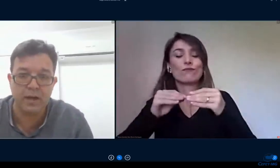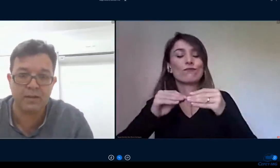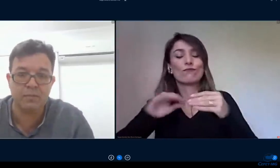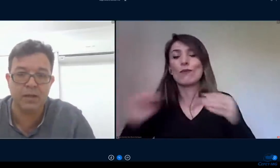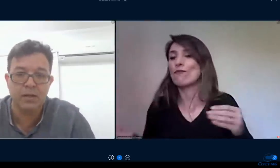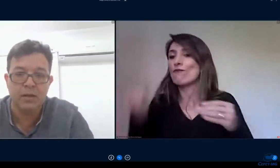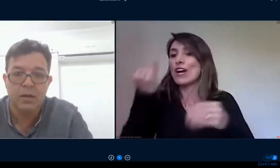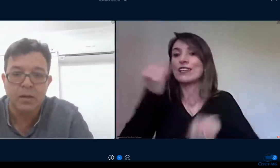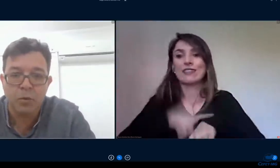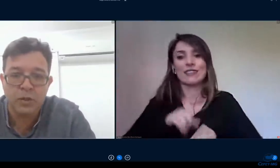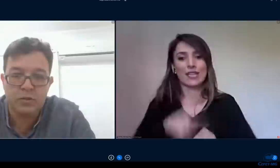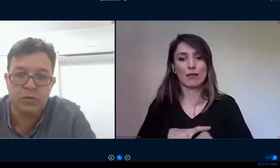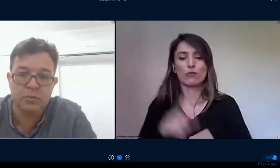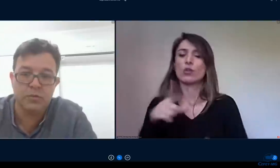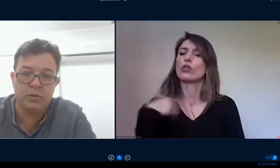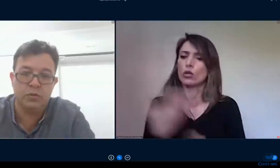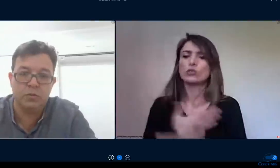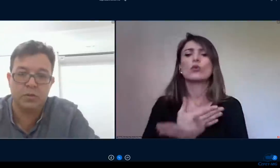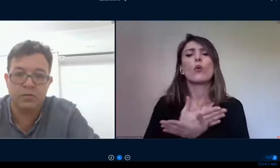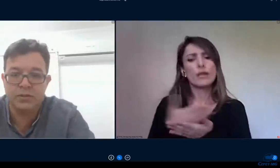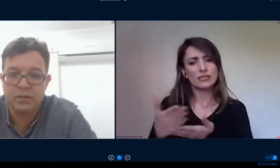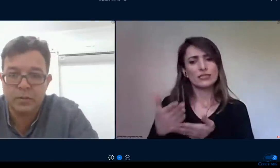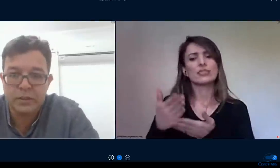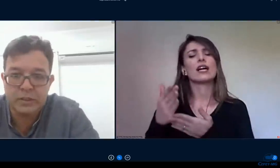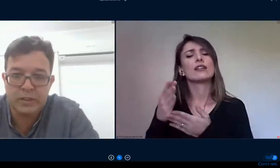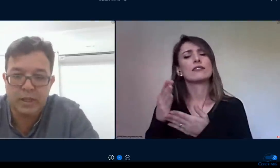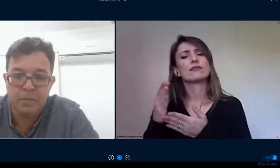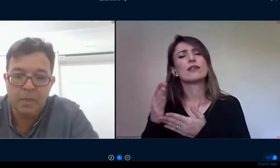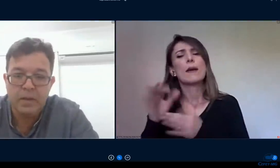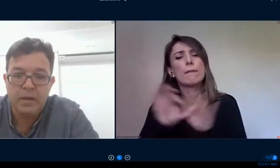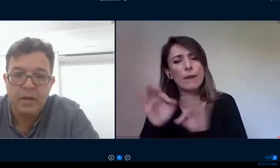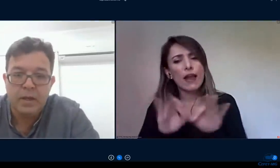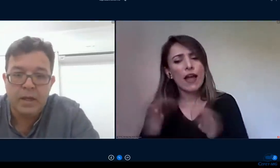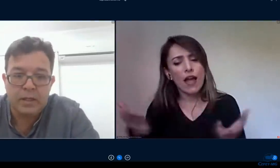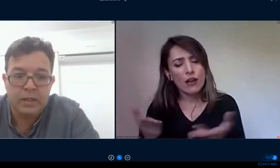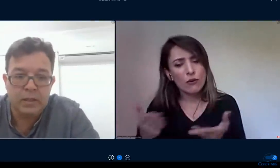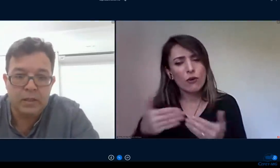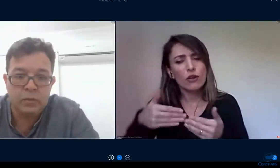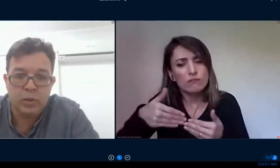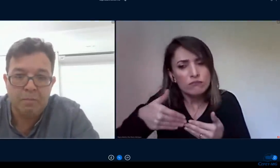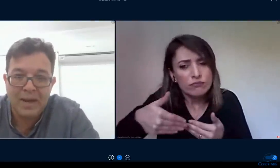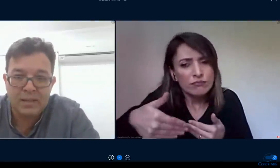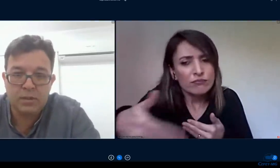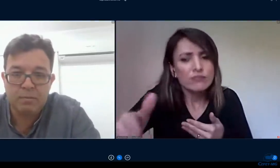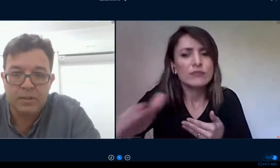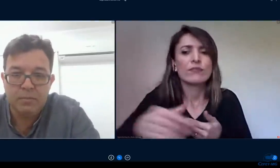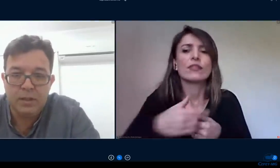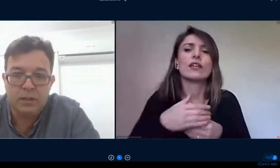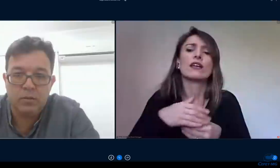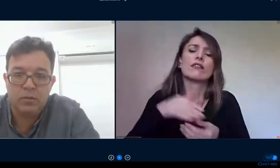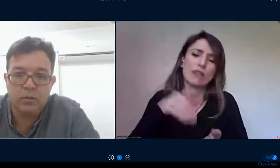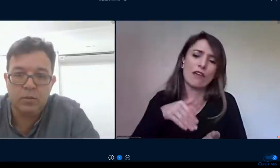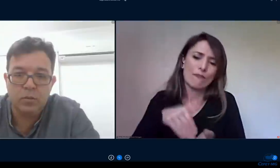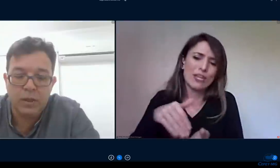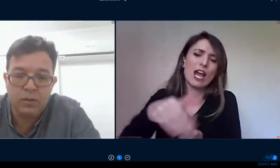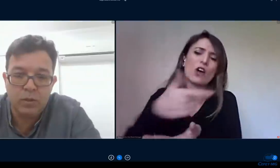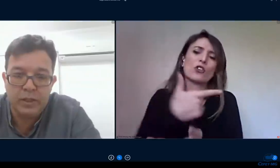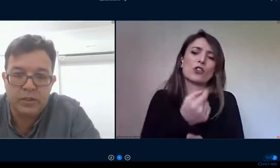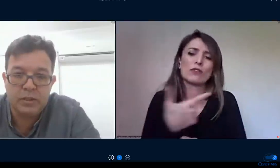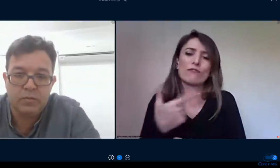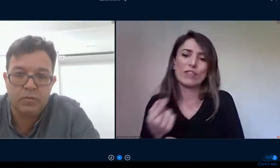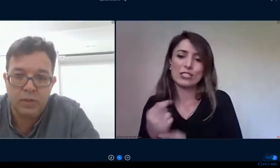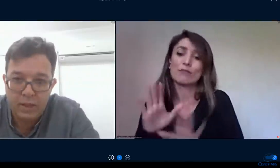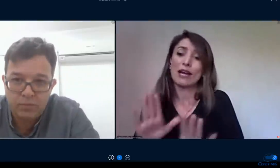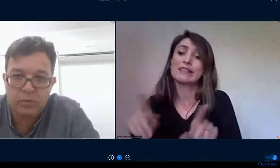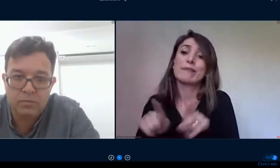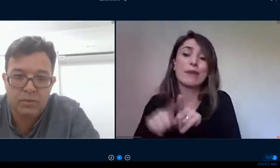já com um olhar também para o ano de 2021 a convicção que a gente tem é que o impacto da pandemia no ano